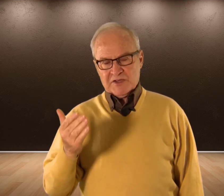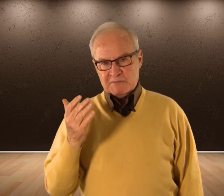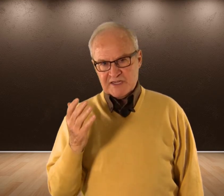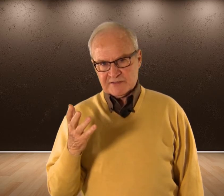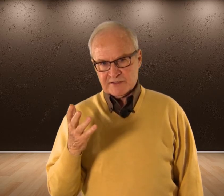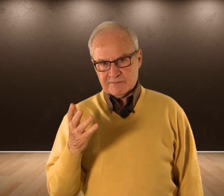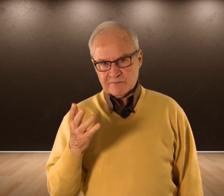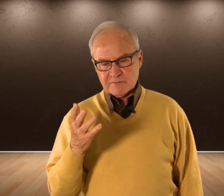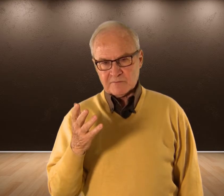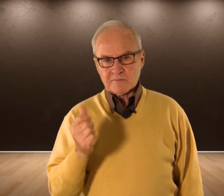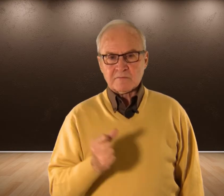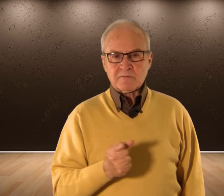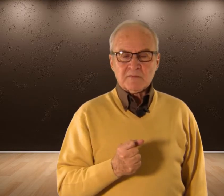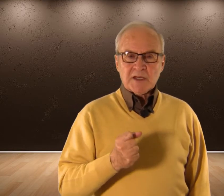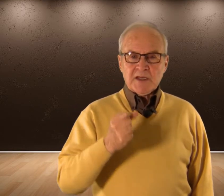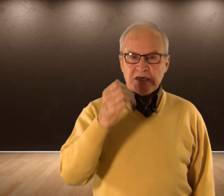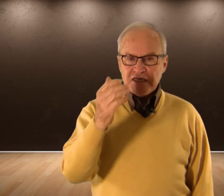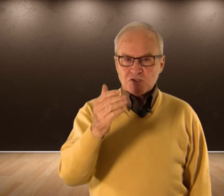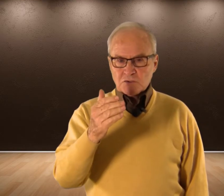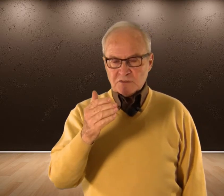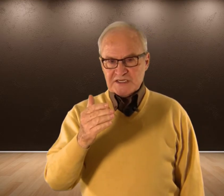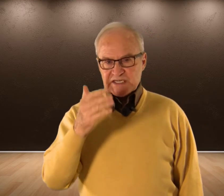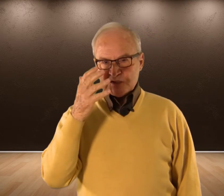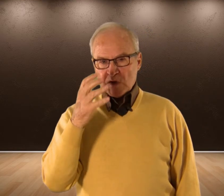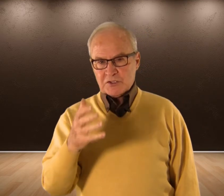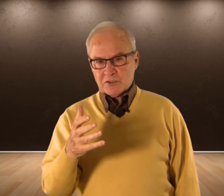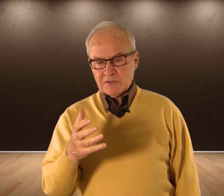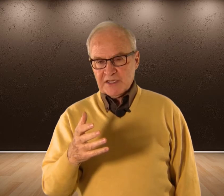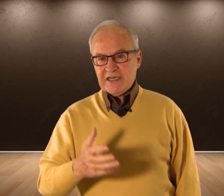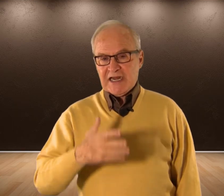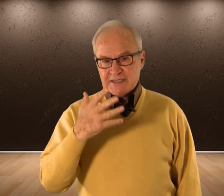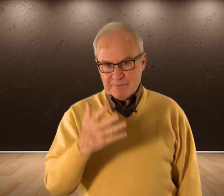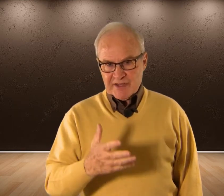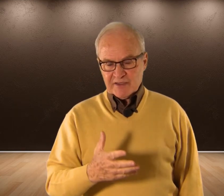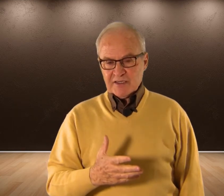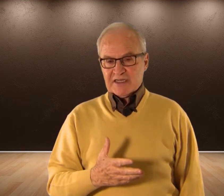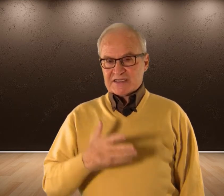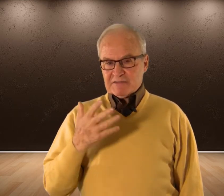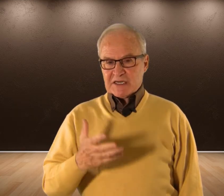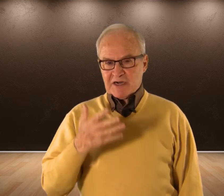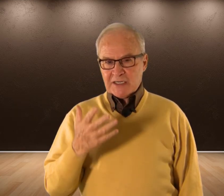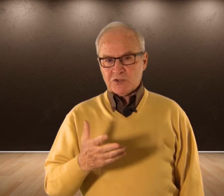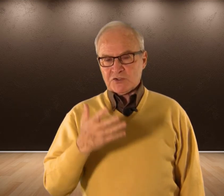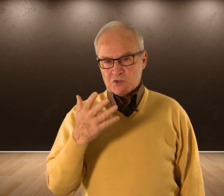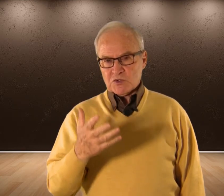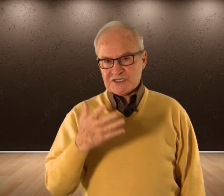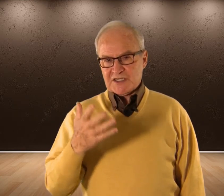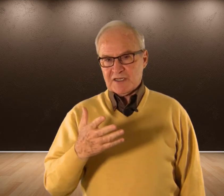Evidente Esto Esta situación Y la terapia Que estaba trabajando En todo este